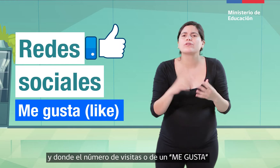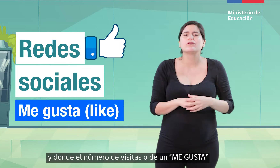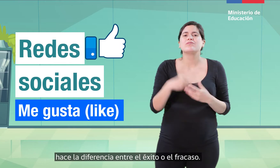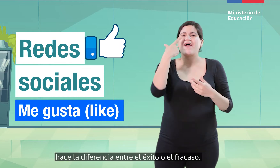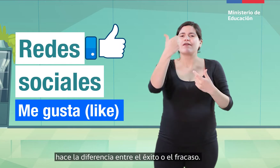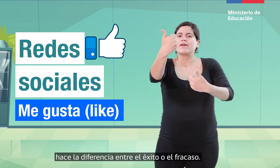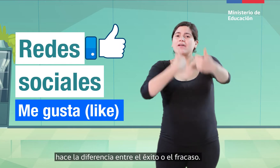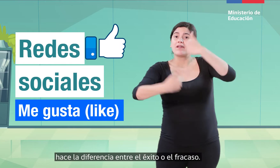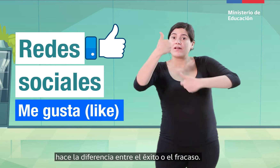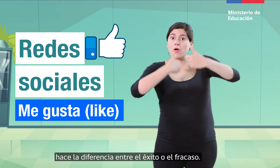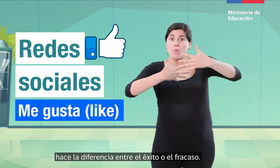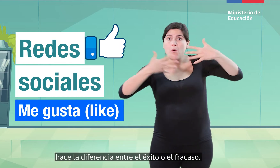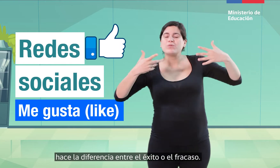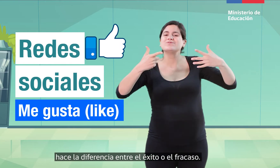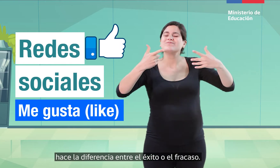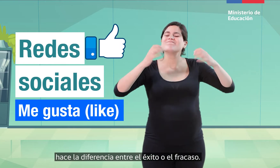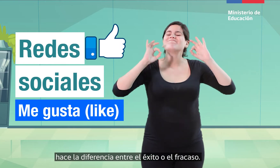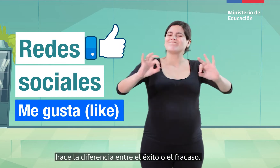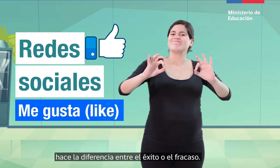hace la diferencia entre el éxito o el fracaso.